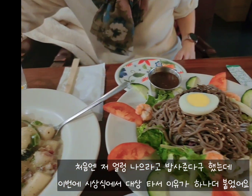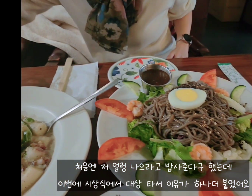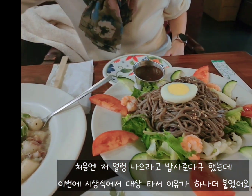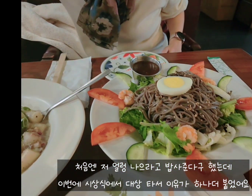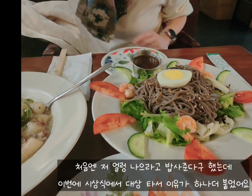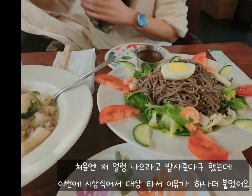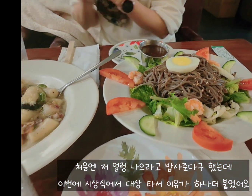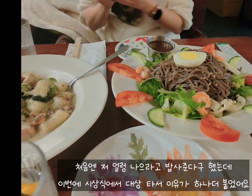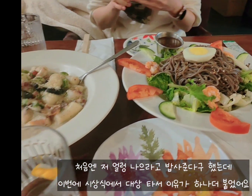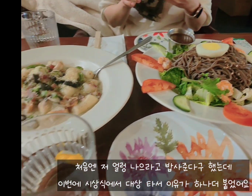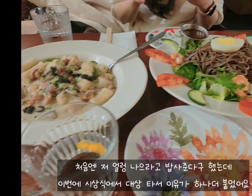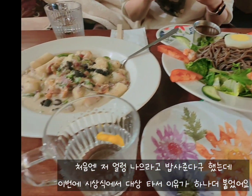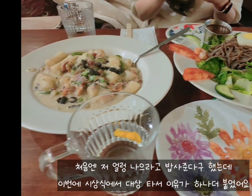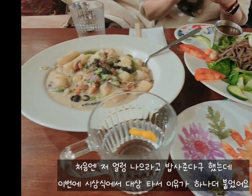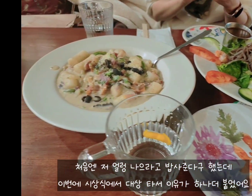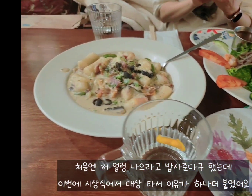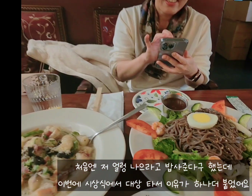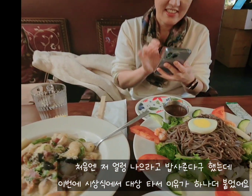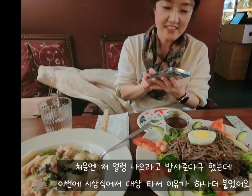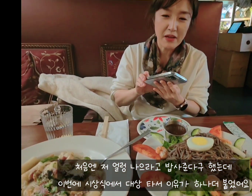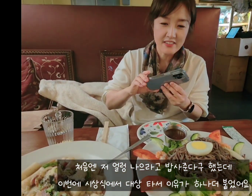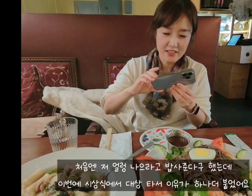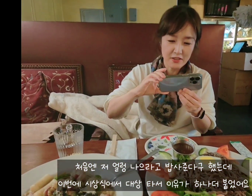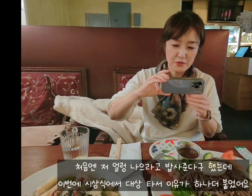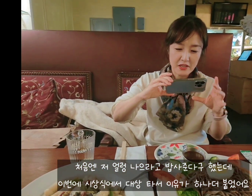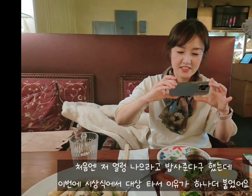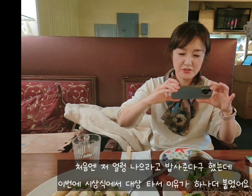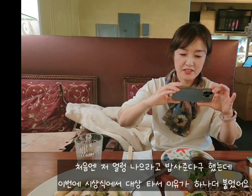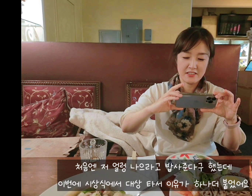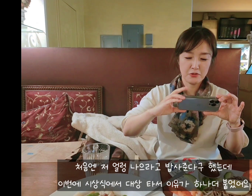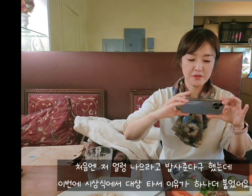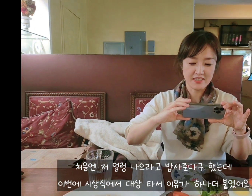너 오늘 구독자 대박 터진 거 대상 받은 기념과 이주아의 대수입니다